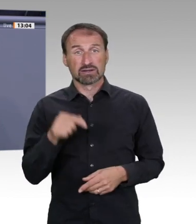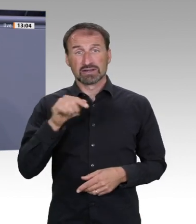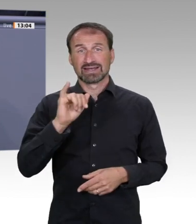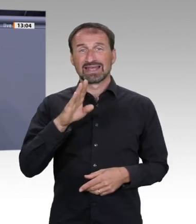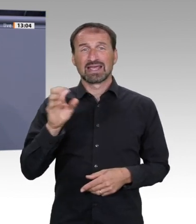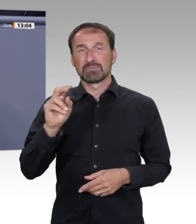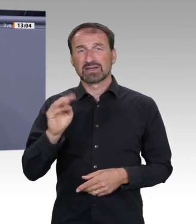Herren,